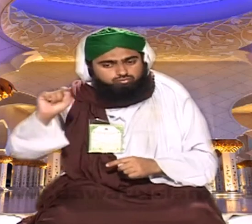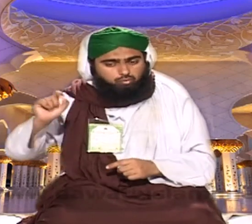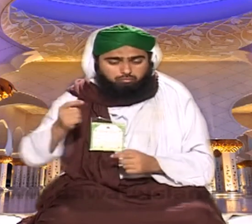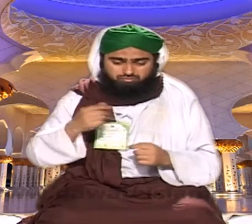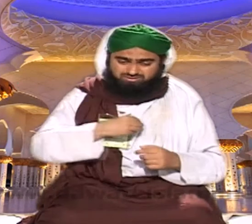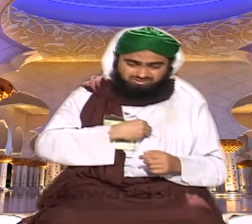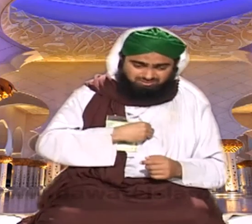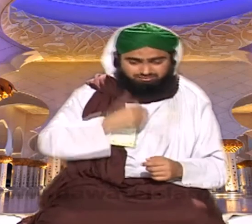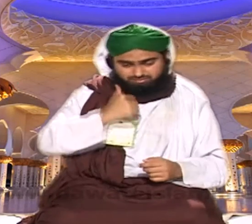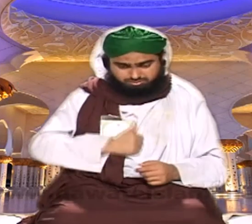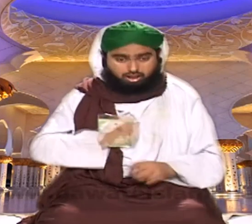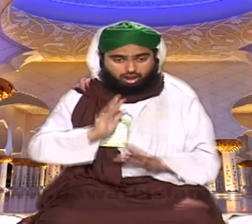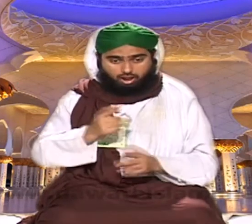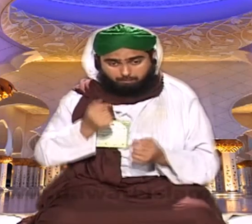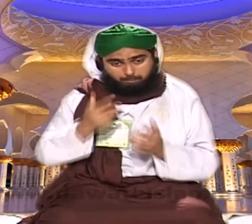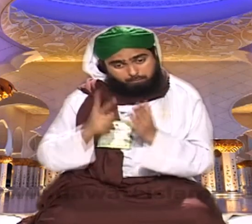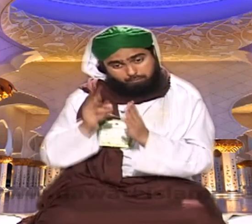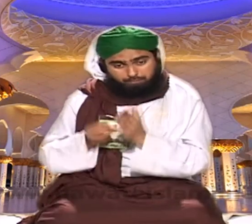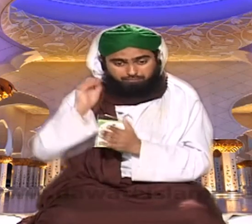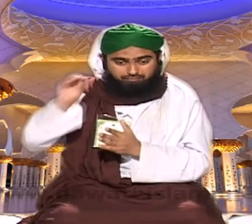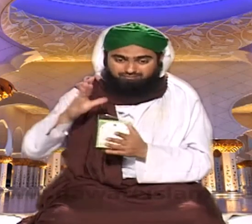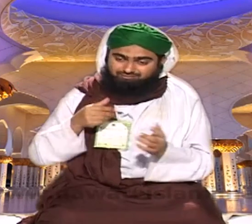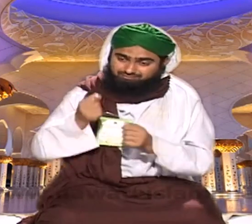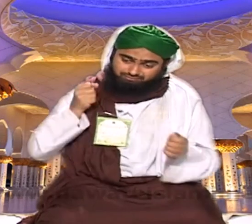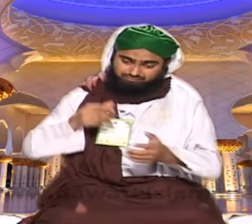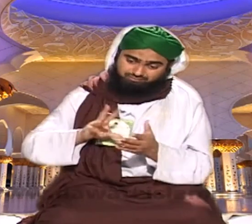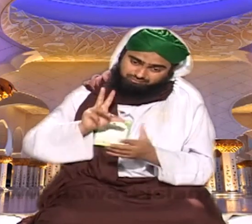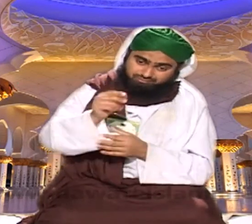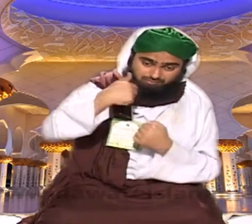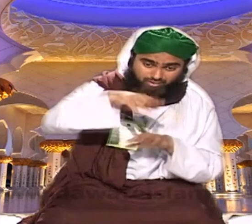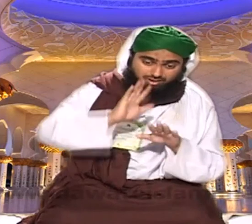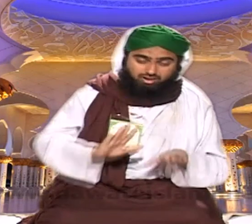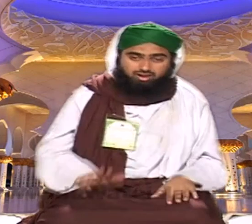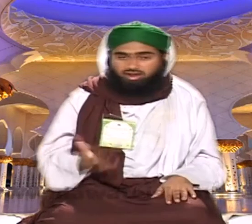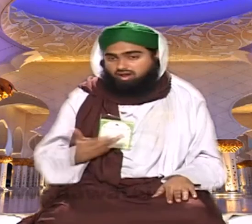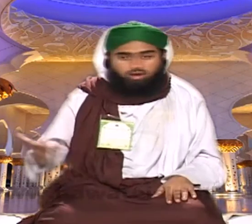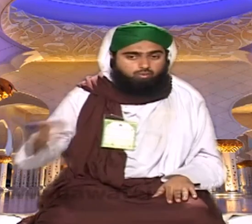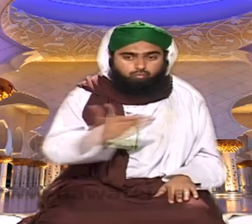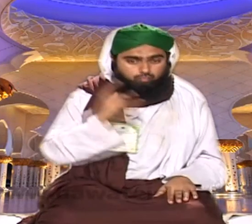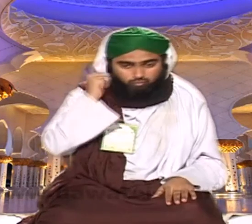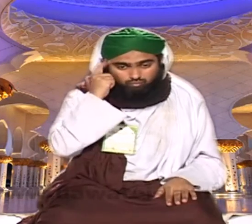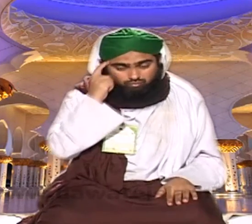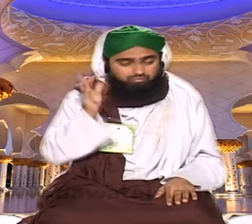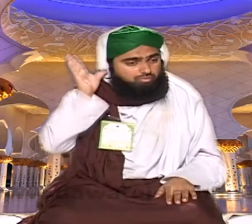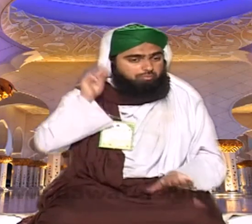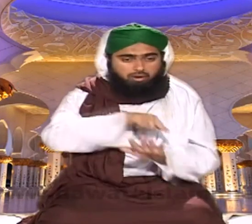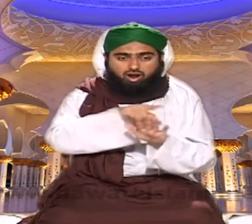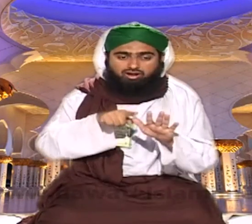دنیا میں دیوٹی تو آپ کتنی بھی تکلیف اٹھانی پڑے آپ دینے میں تعمل نہیں کرتے لیکن آپ کو کیا ہو جاتا ہے کہ